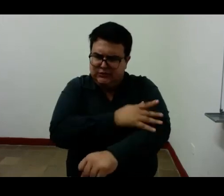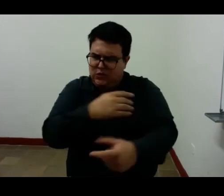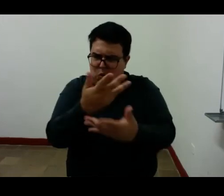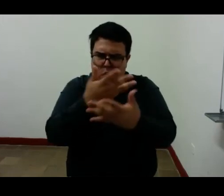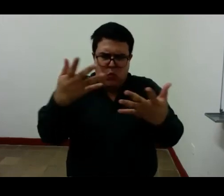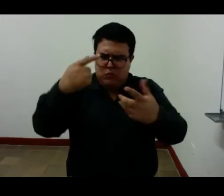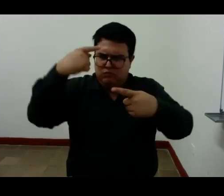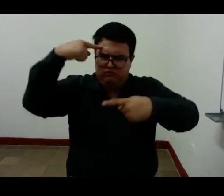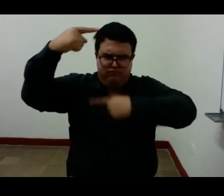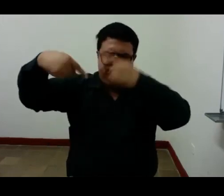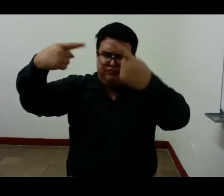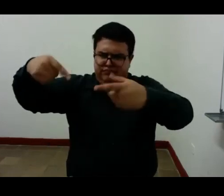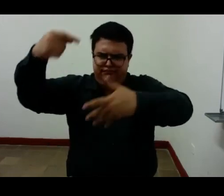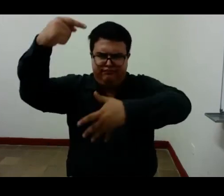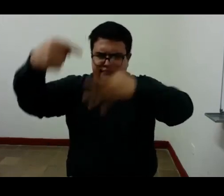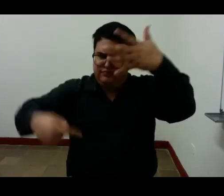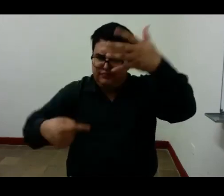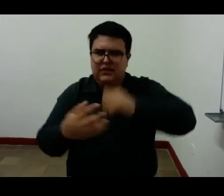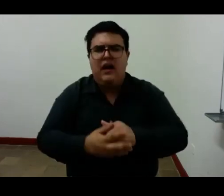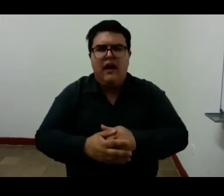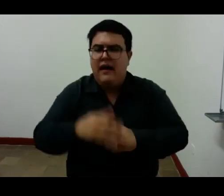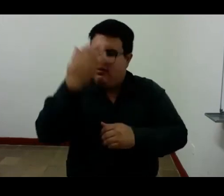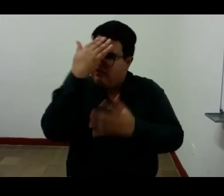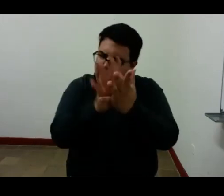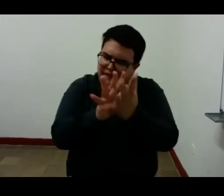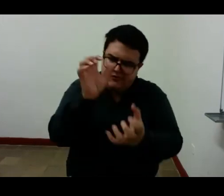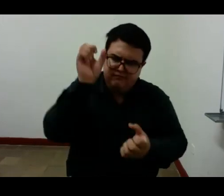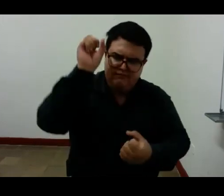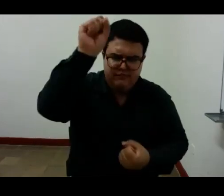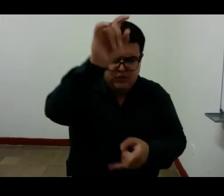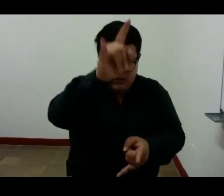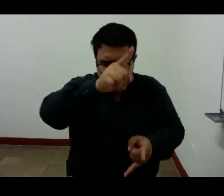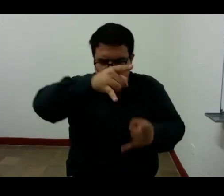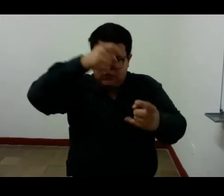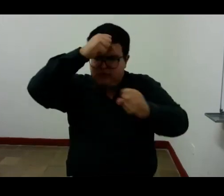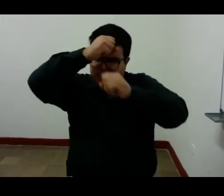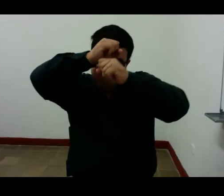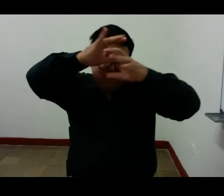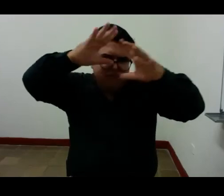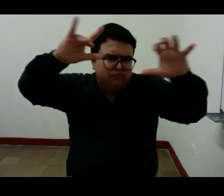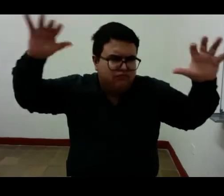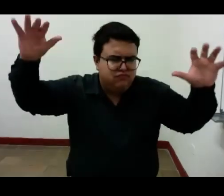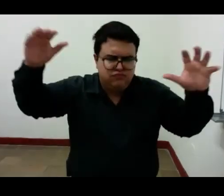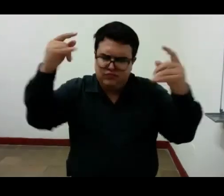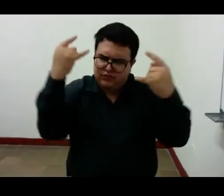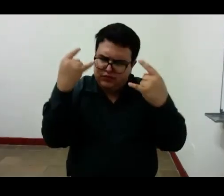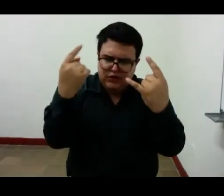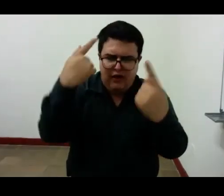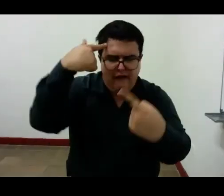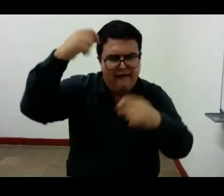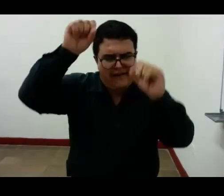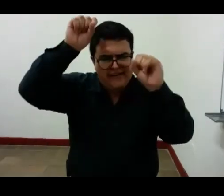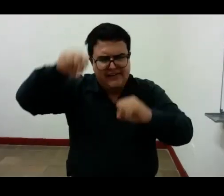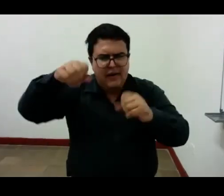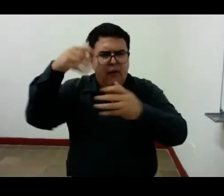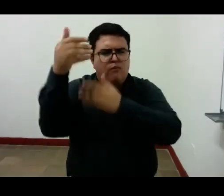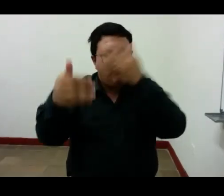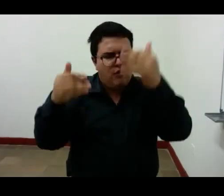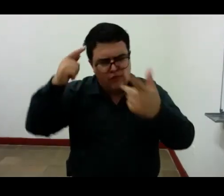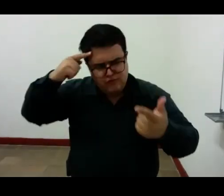unidos pienso por la imaginación de la incapacidad para conformarse